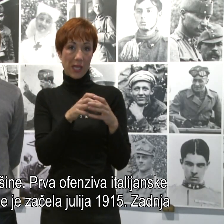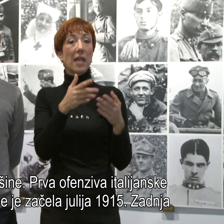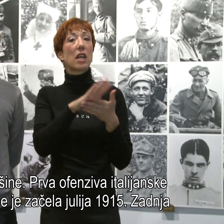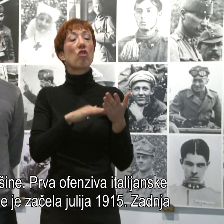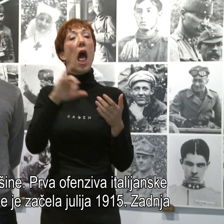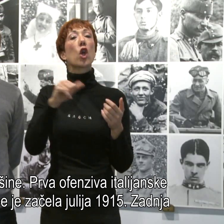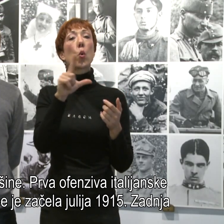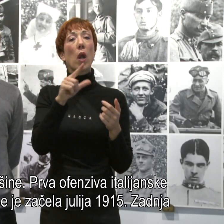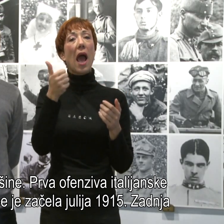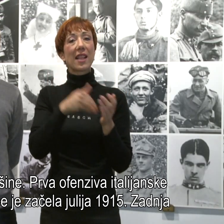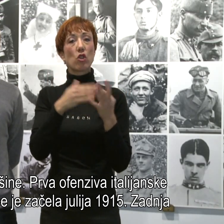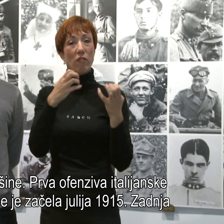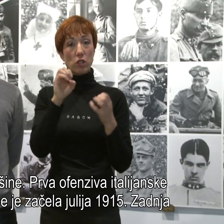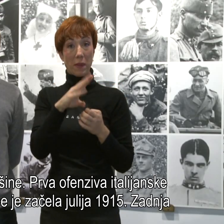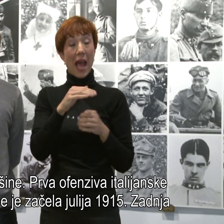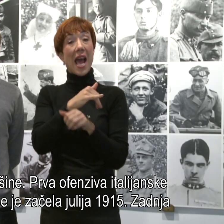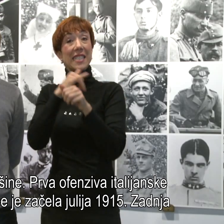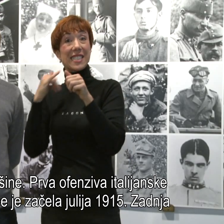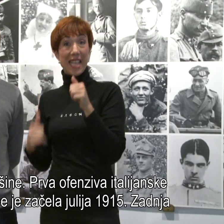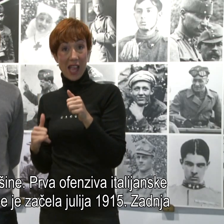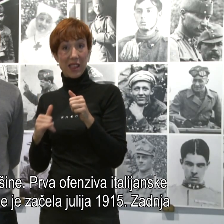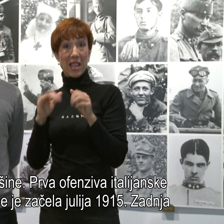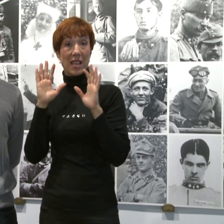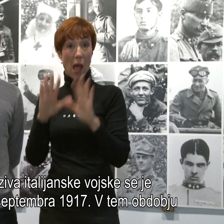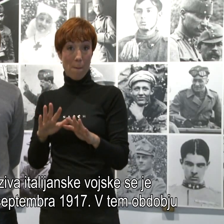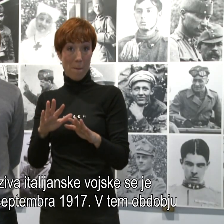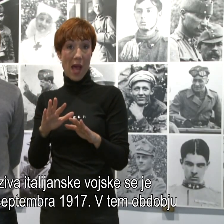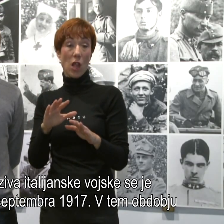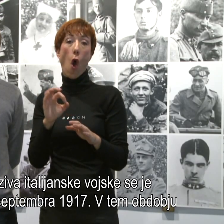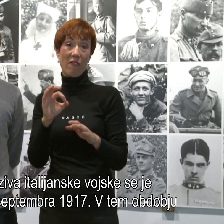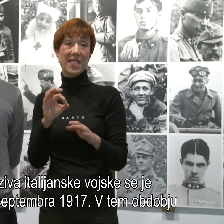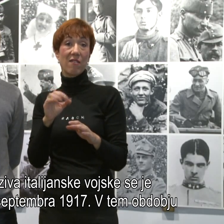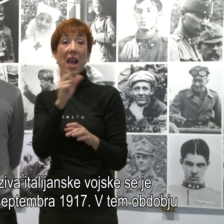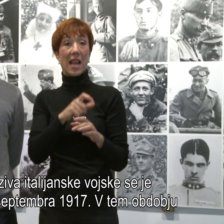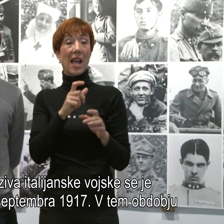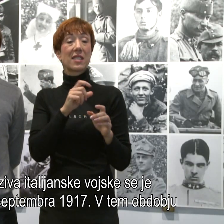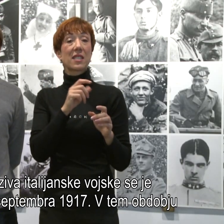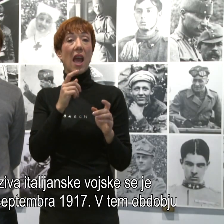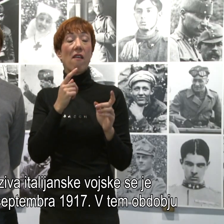zadnja ofenziva italijanske vojske pa se je končala v septembra leta 1917.